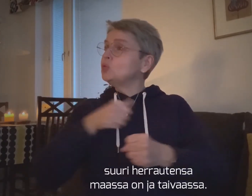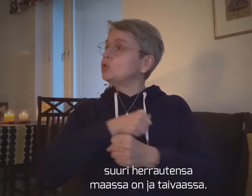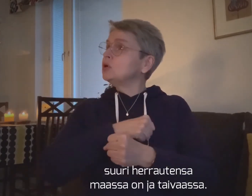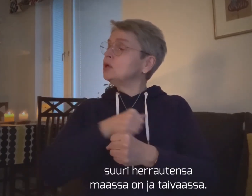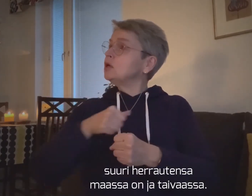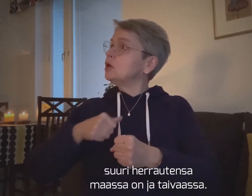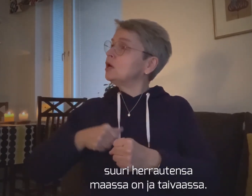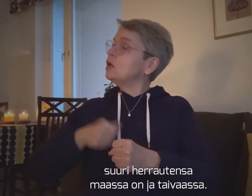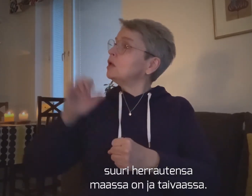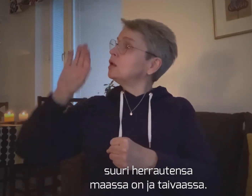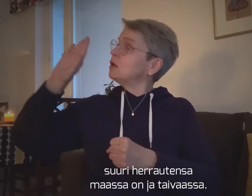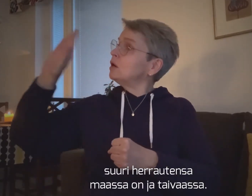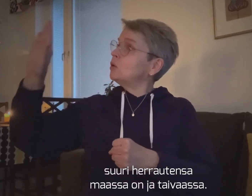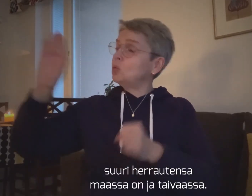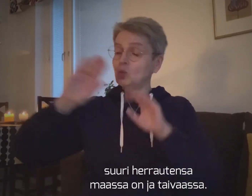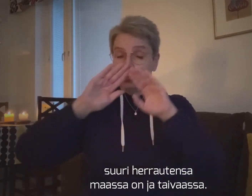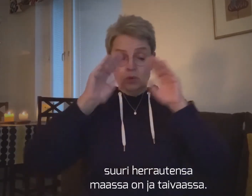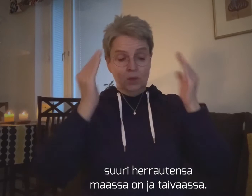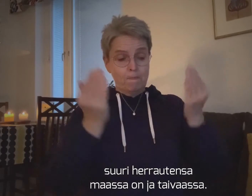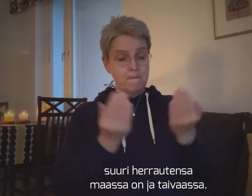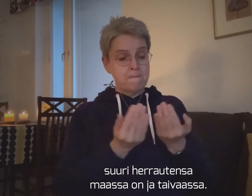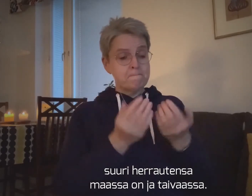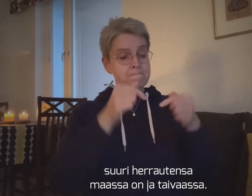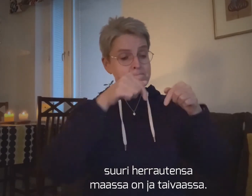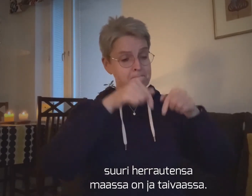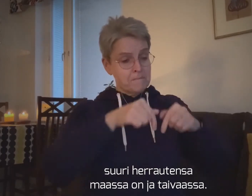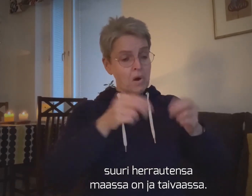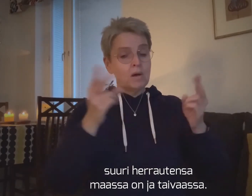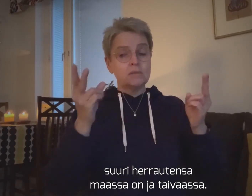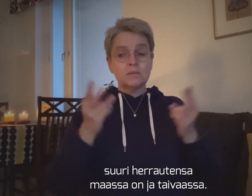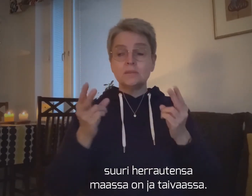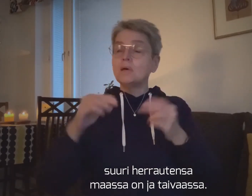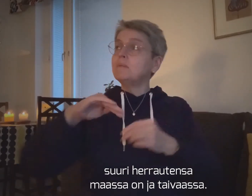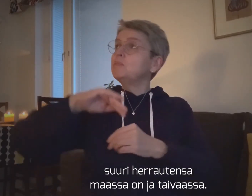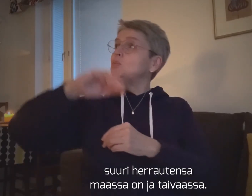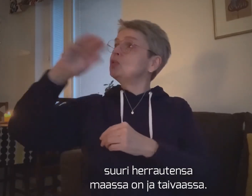Suuri Herra uutensa, maassa on ja taivaassa.